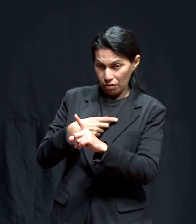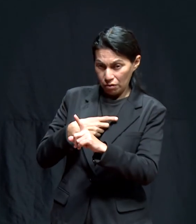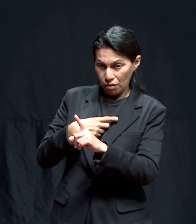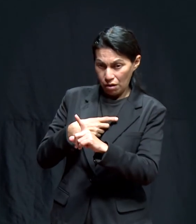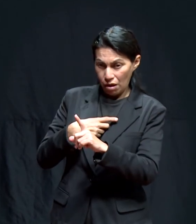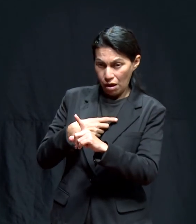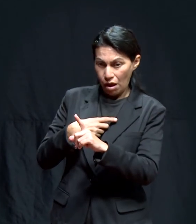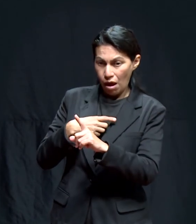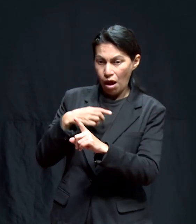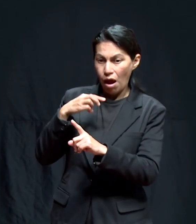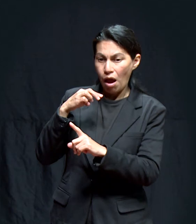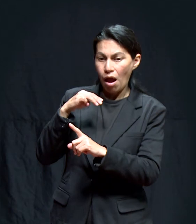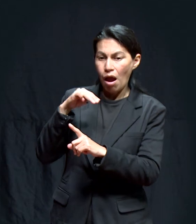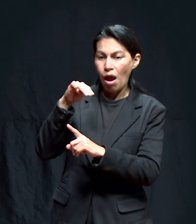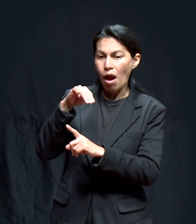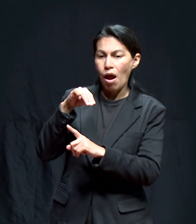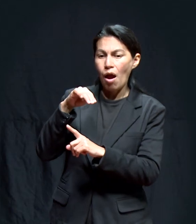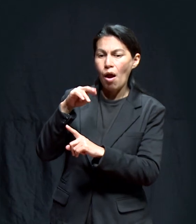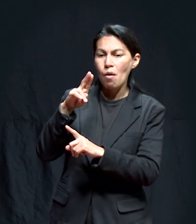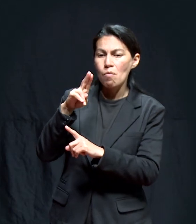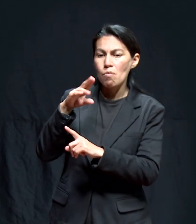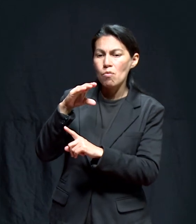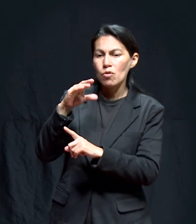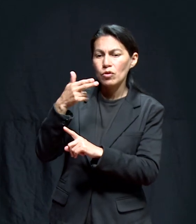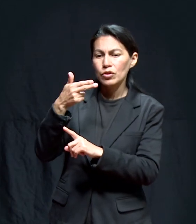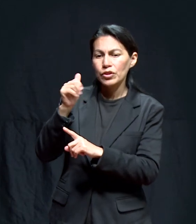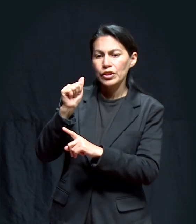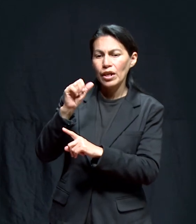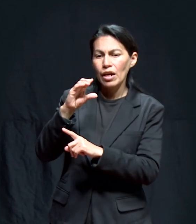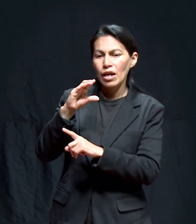pero siempre me llamó muchachita.